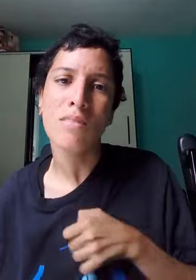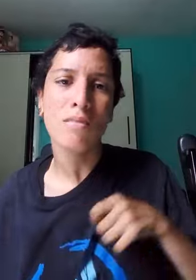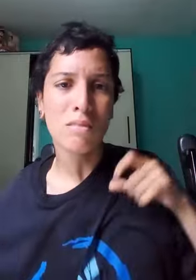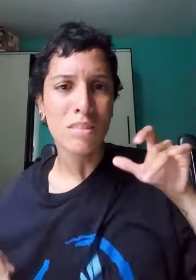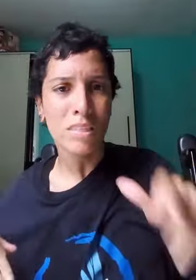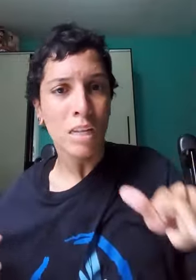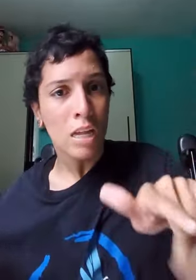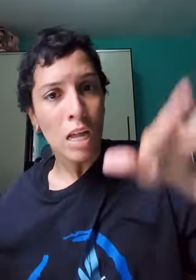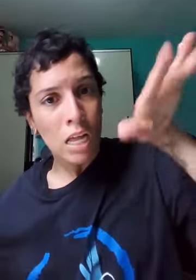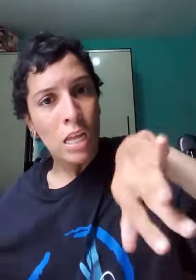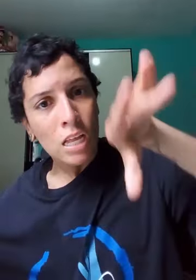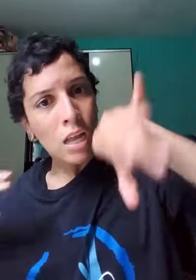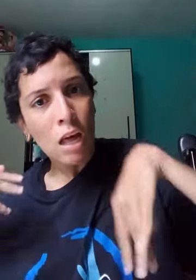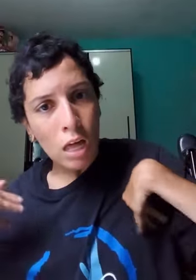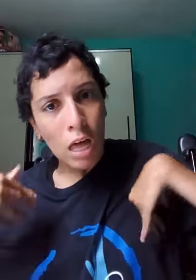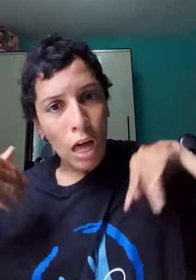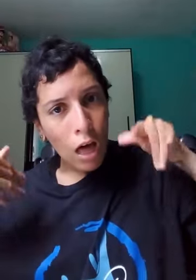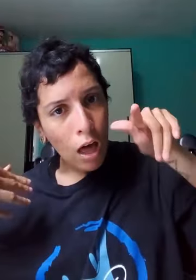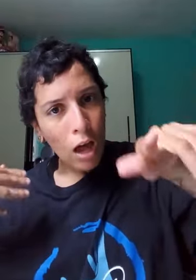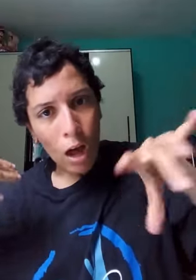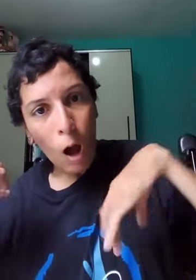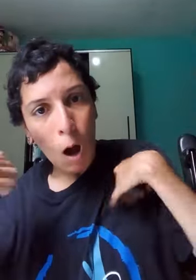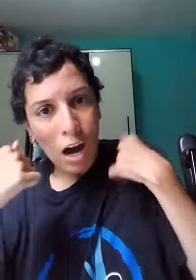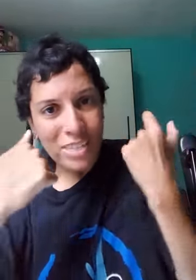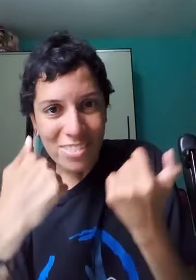Como vai você?